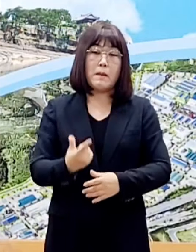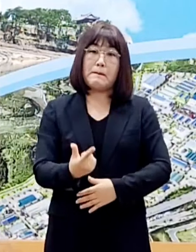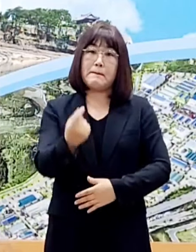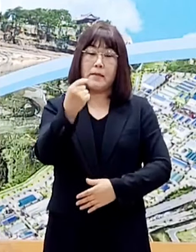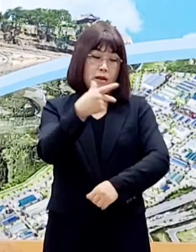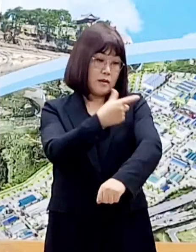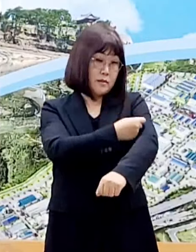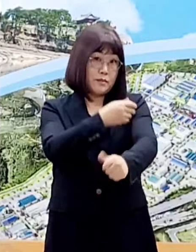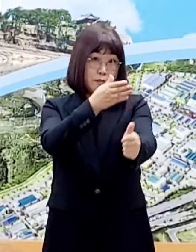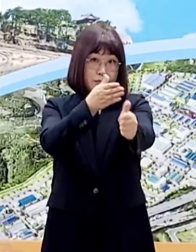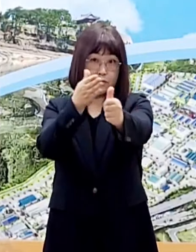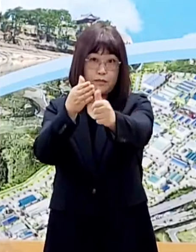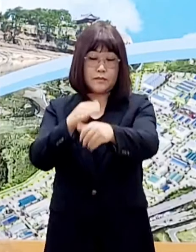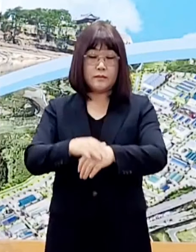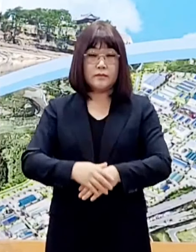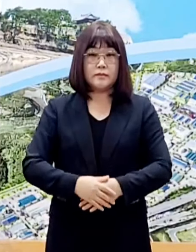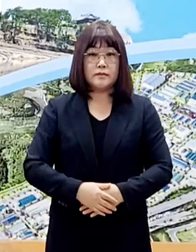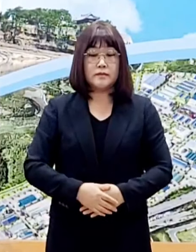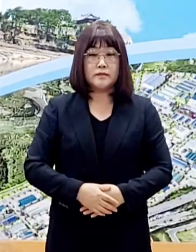참여 바랍니다.